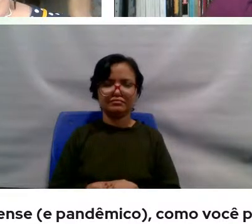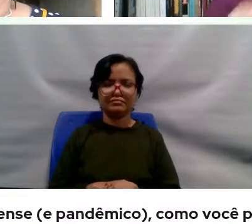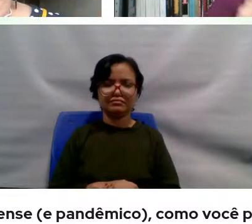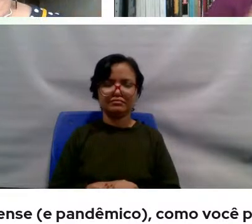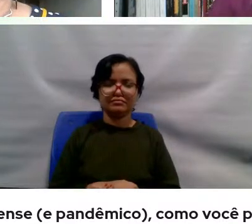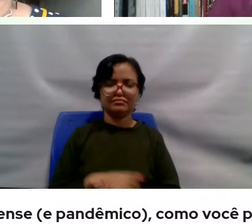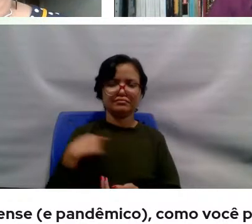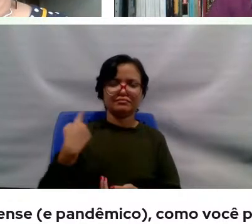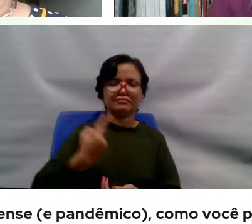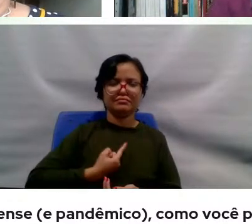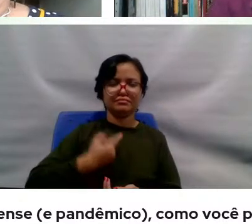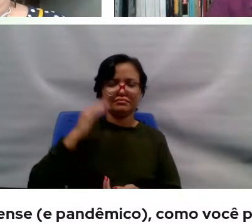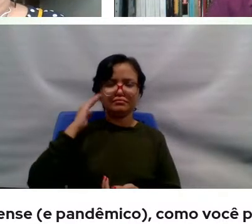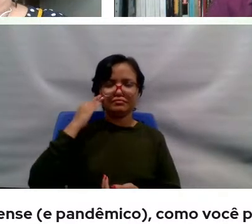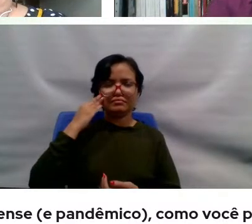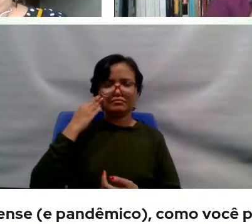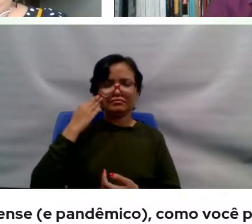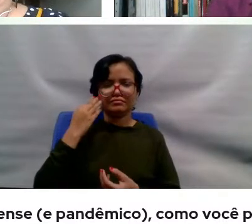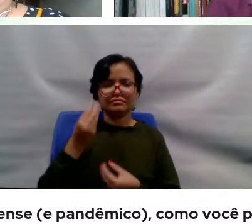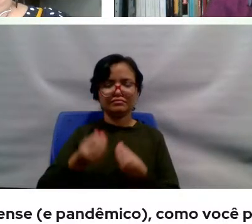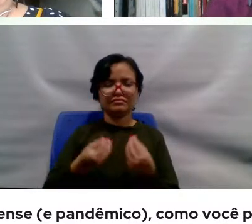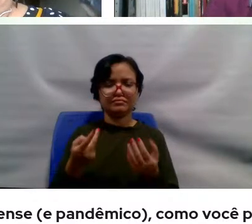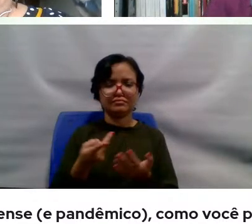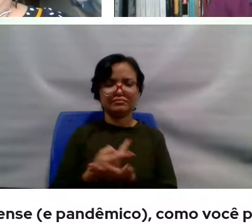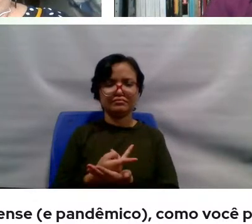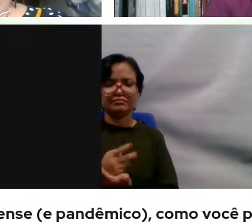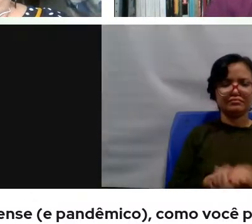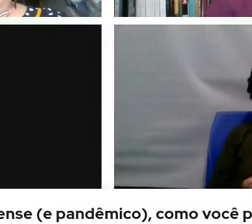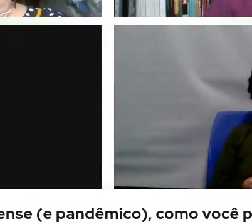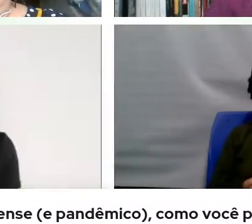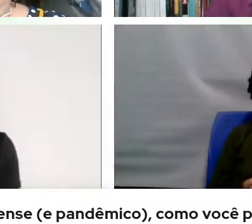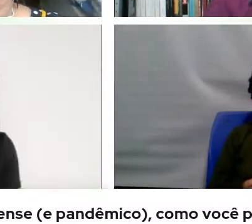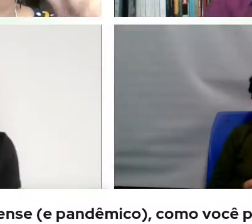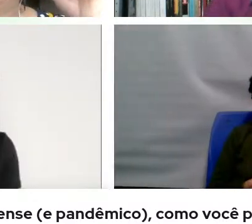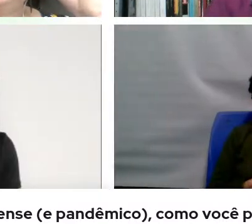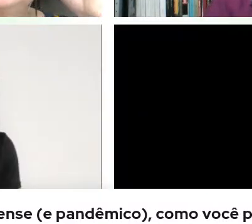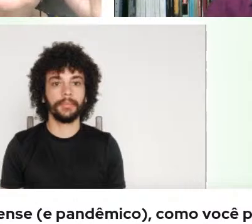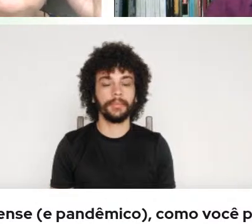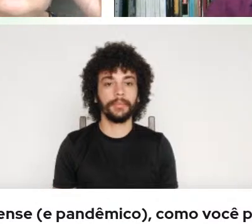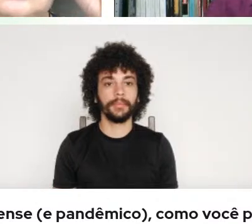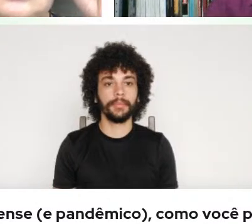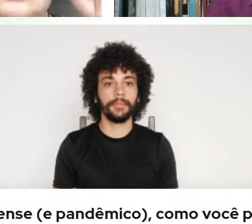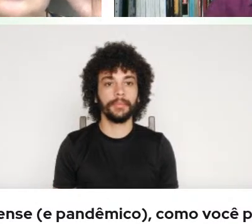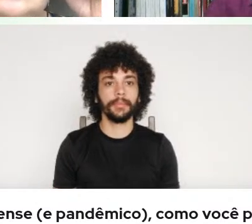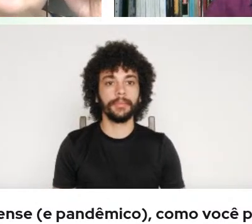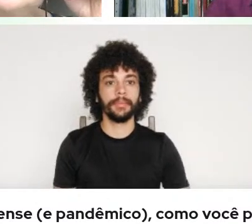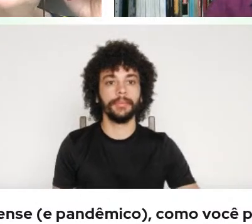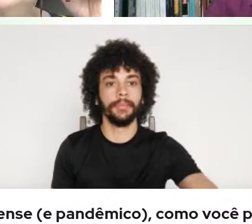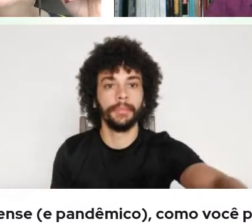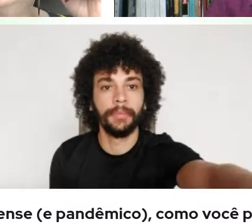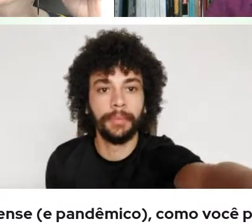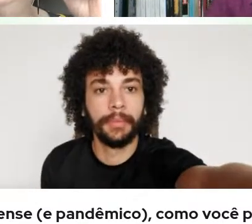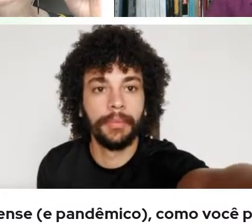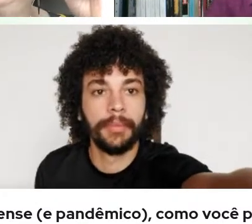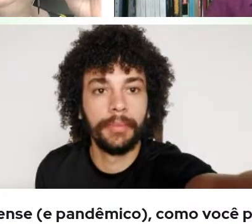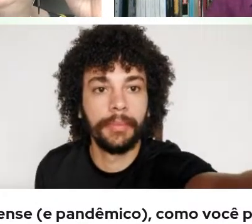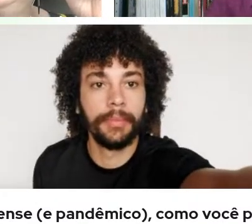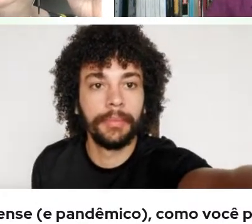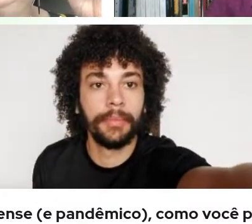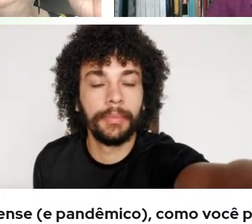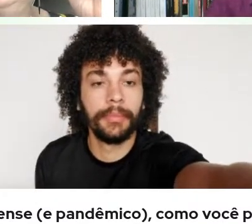entendermos de onde a senhora vem. O Jameson Silva, ele coloca a seguinte pergunta,